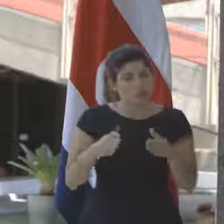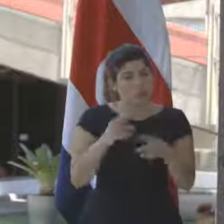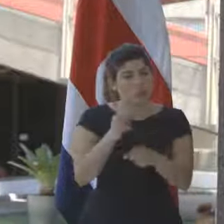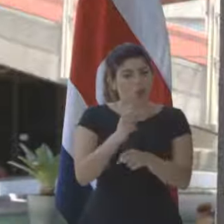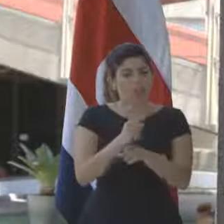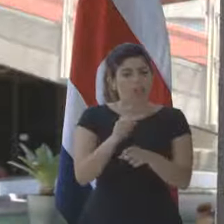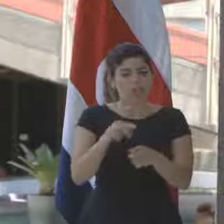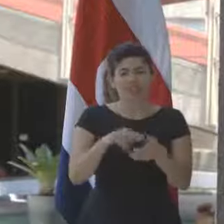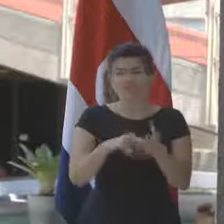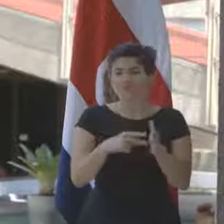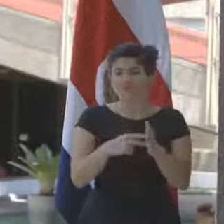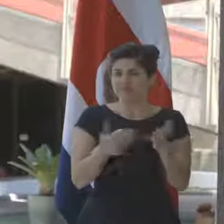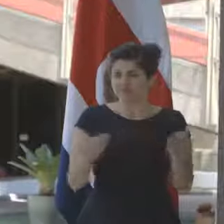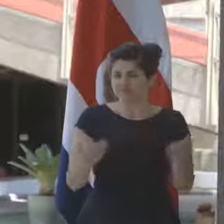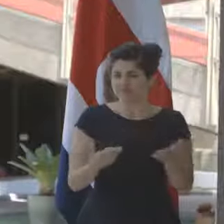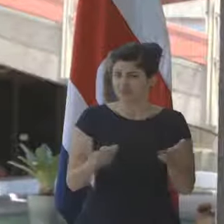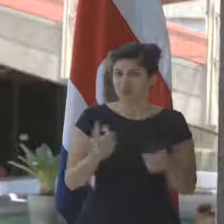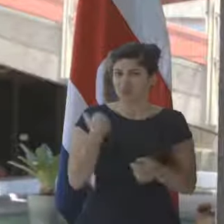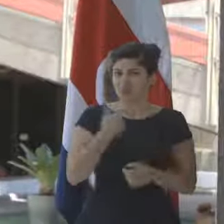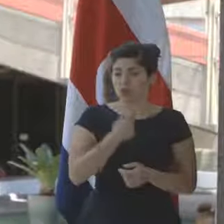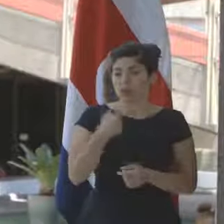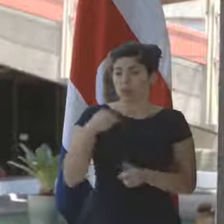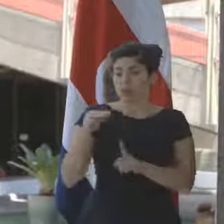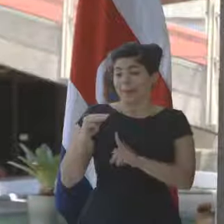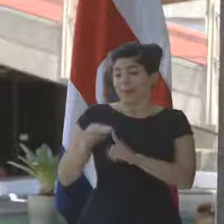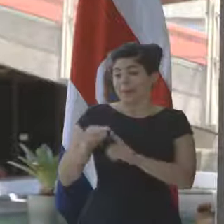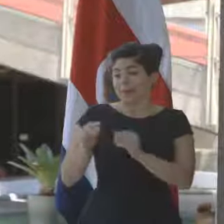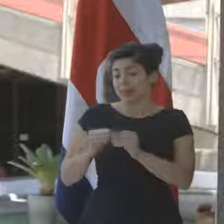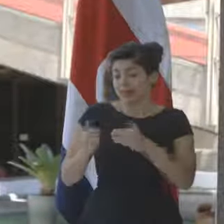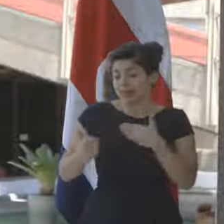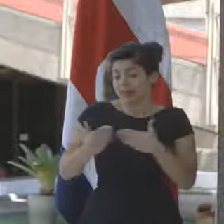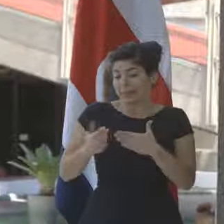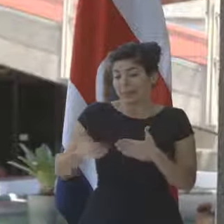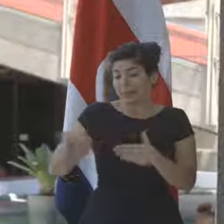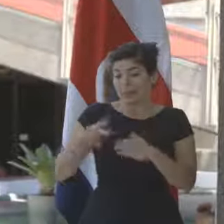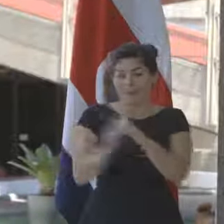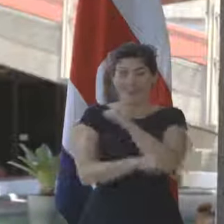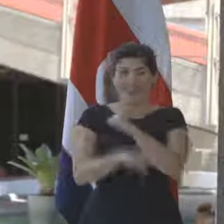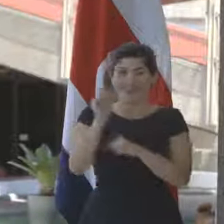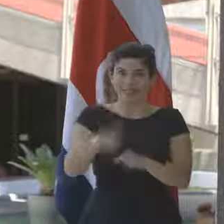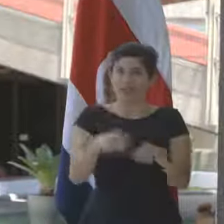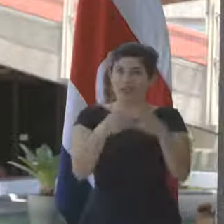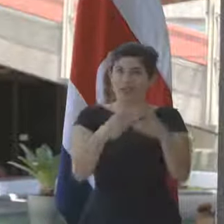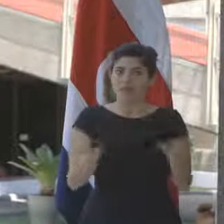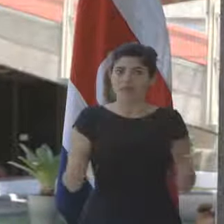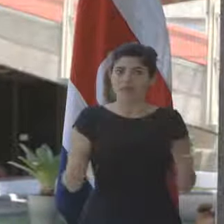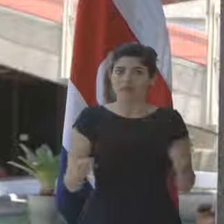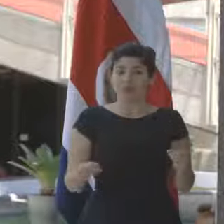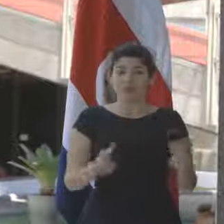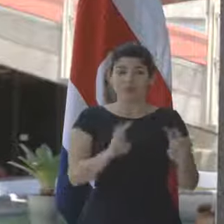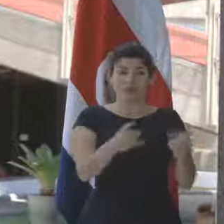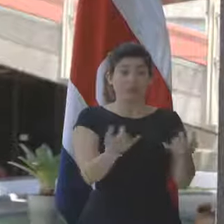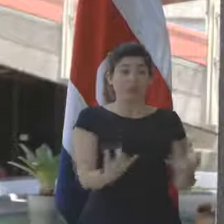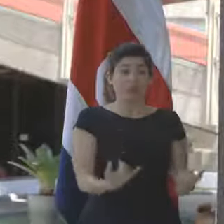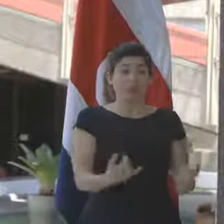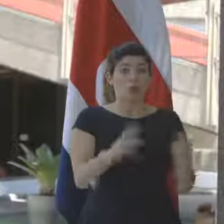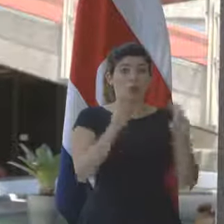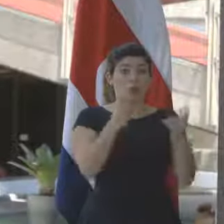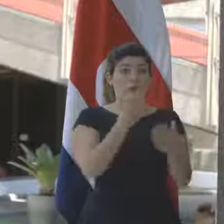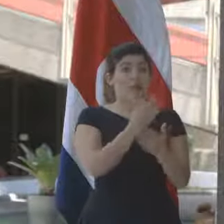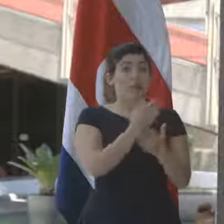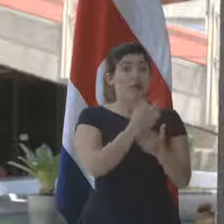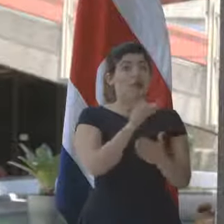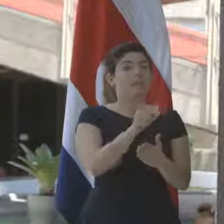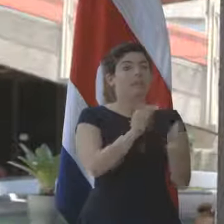¿Y a qué me refiero? Nosotros tenemos metas inmediatas que como país tenemos que resolver. El tema actual en materia fiscal